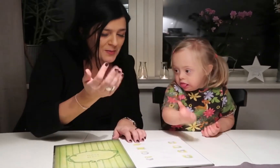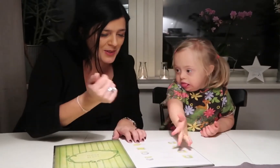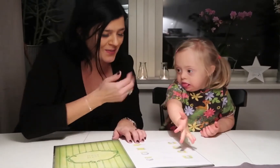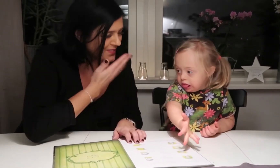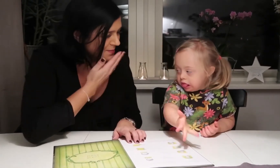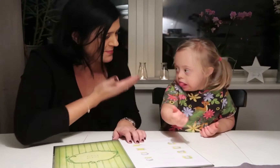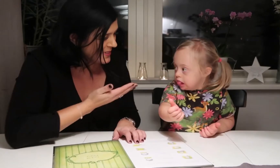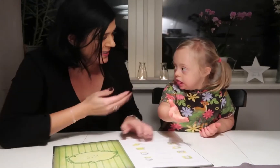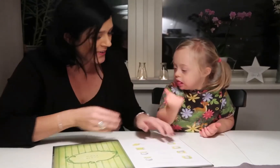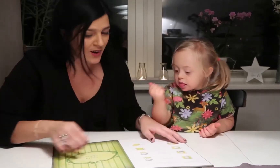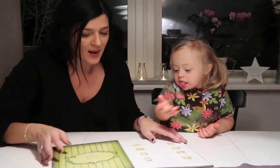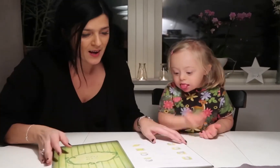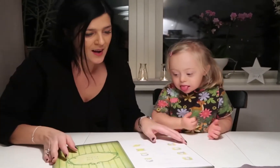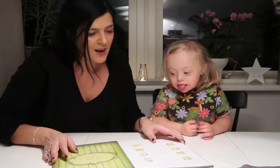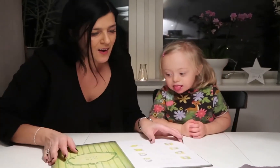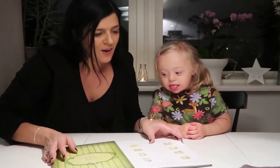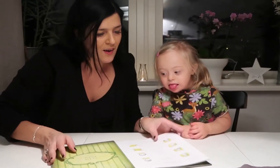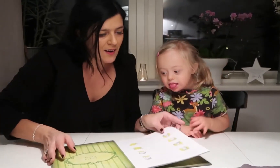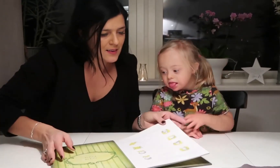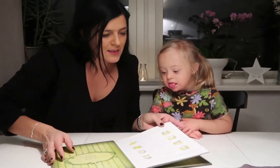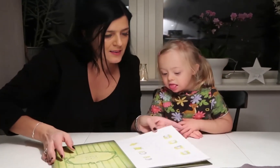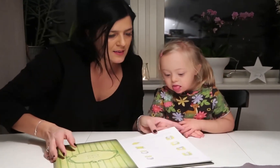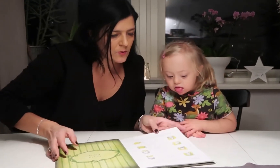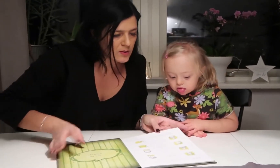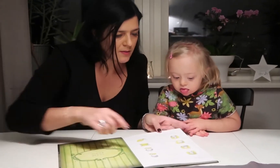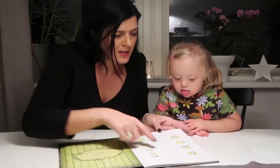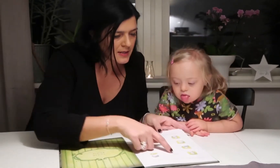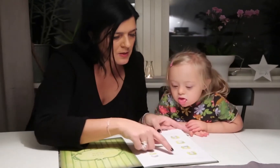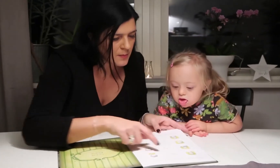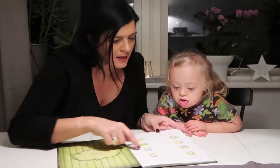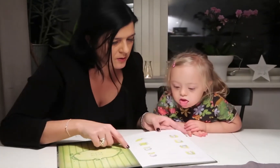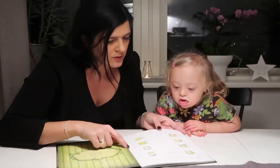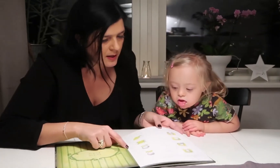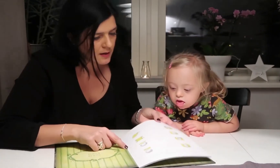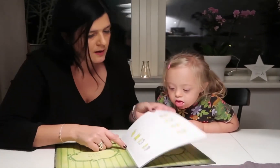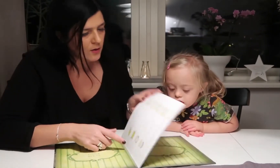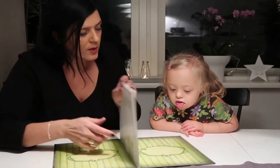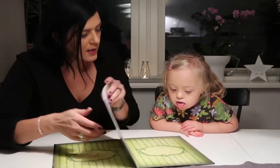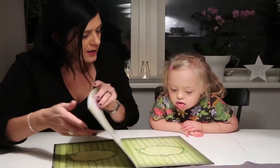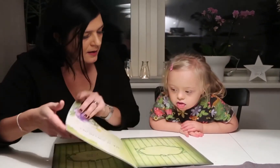kom, kom. Vad bra. Då ska vi läsa om Elliot här. Och Lea.